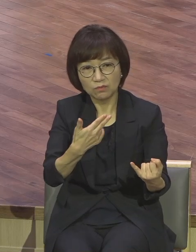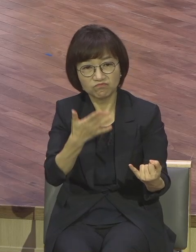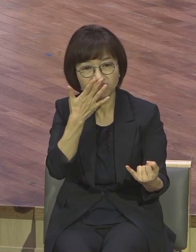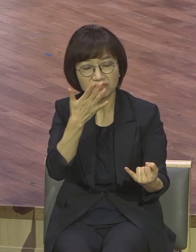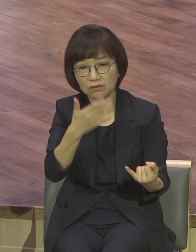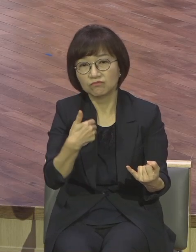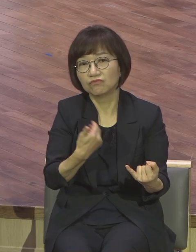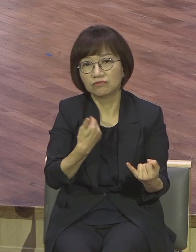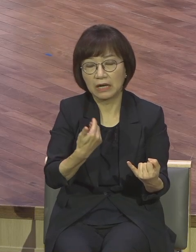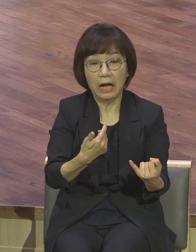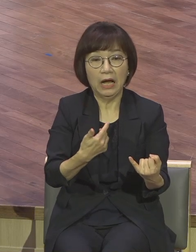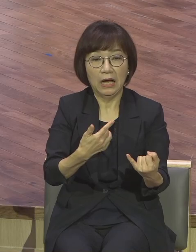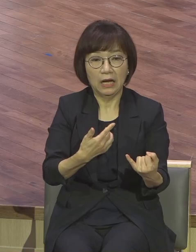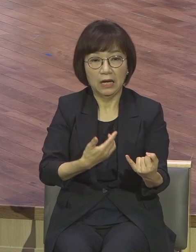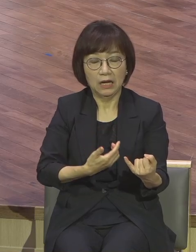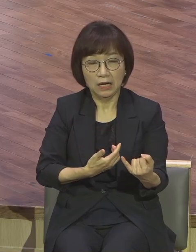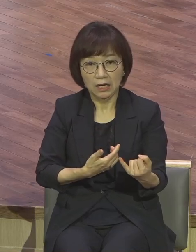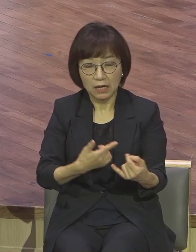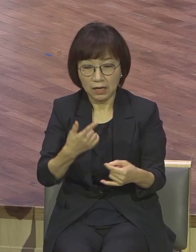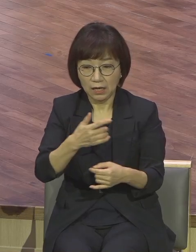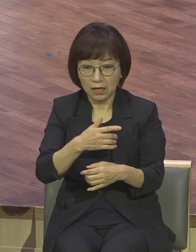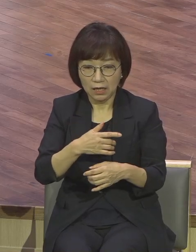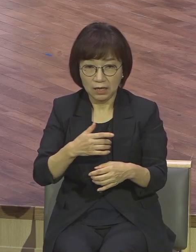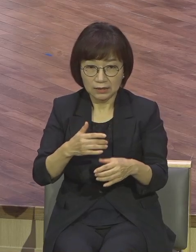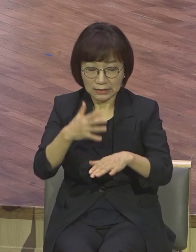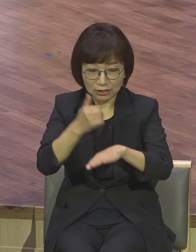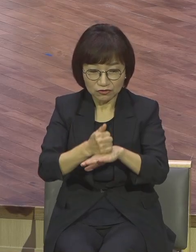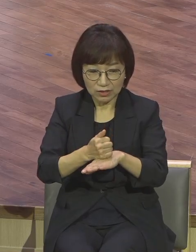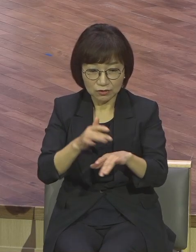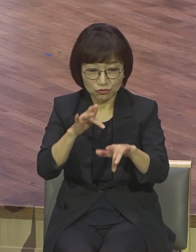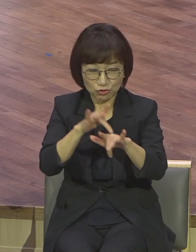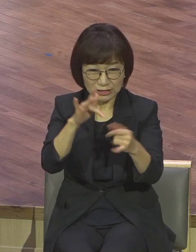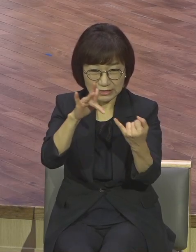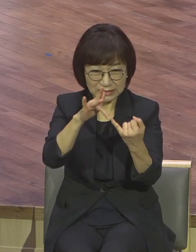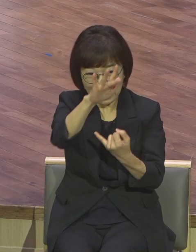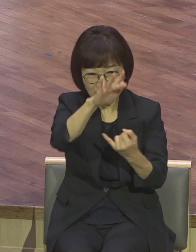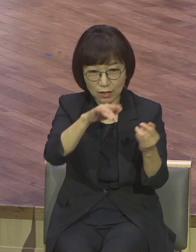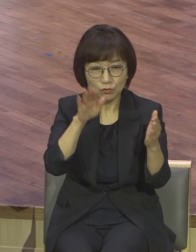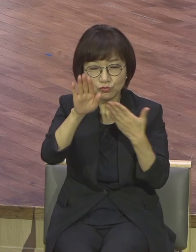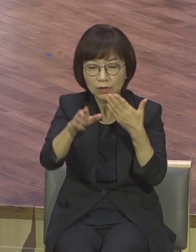귀신들린 기도하니까 기도하니까 역사에 나 하더라니까 청년인데